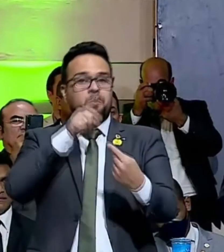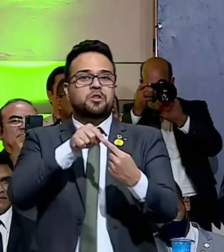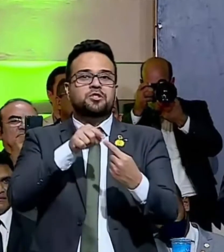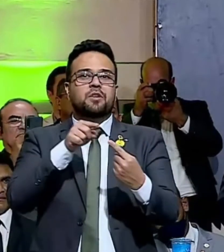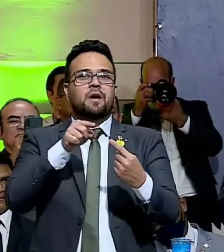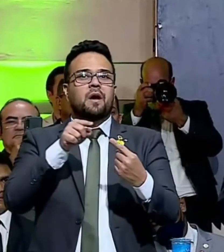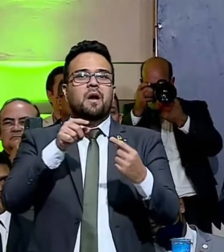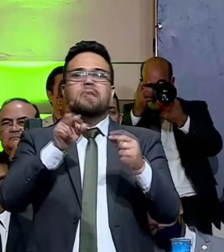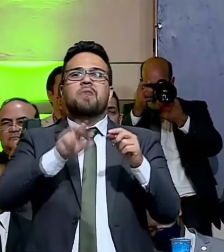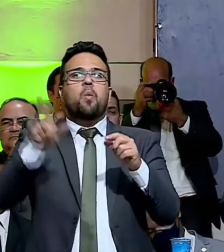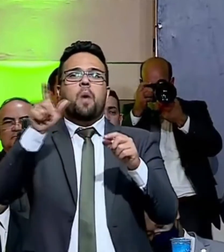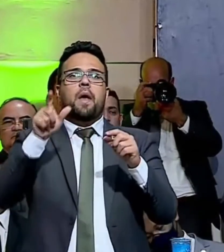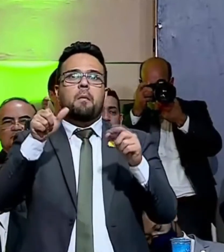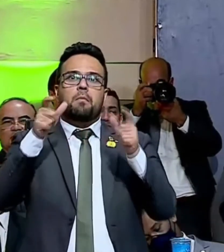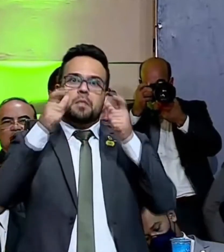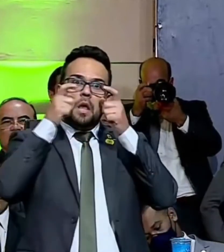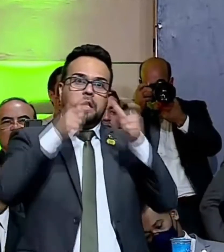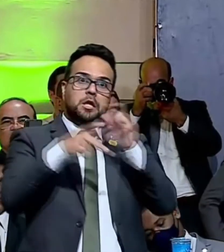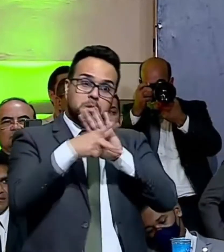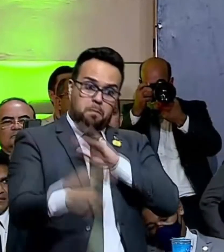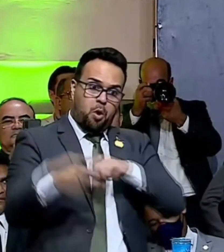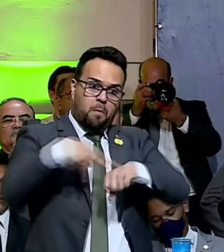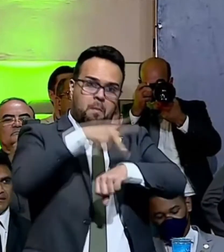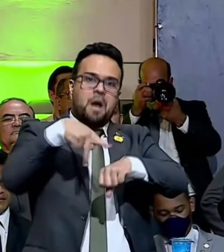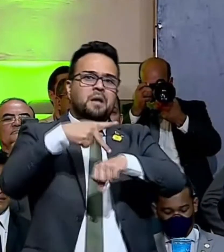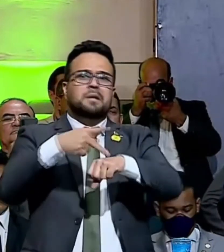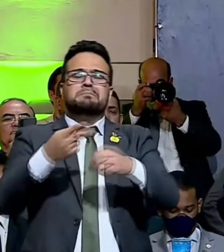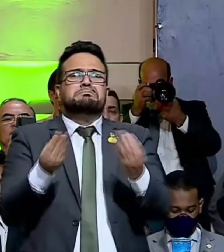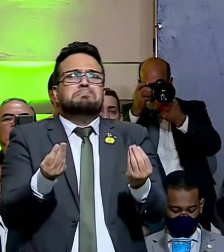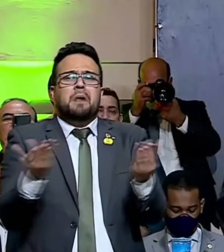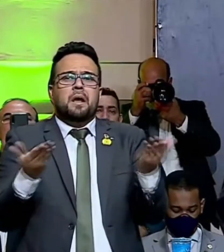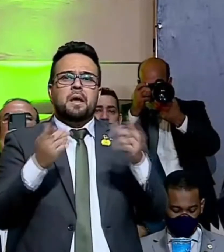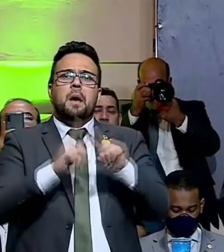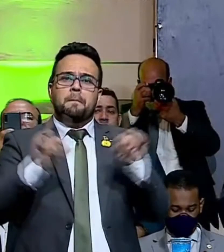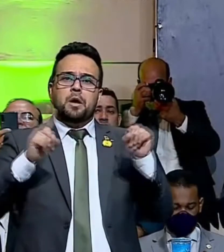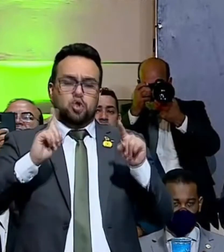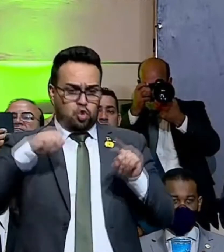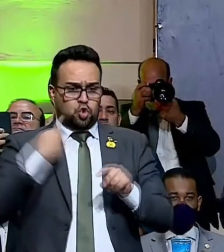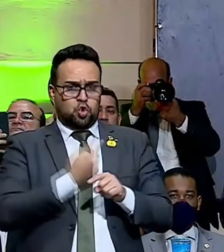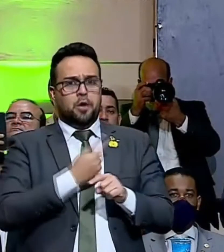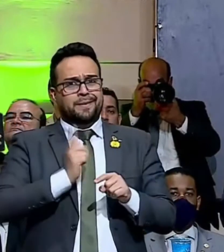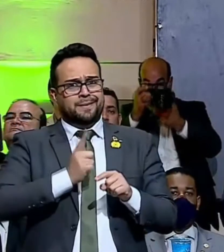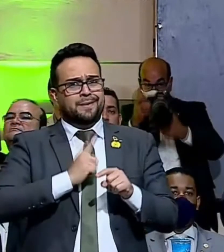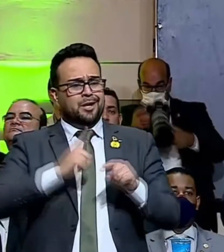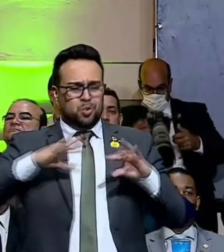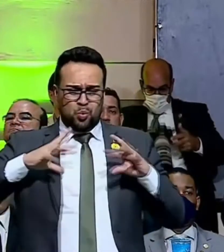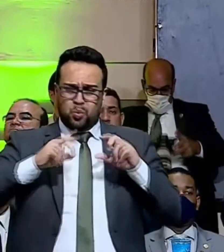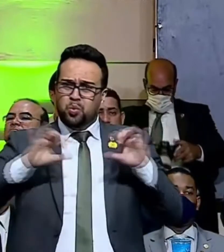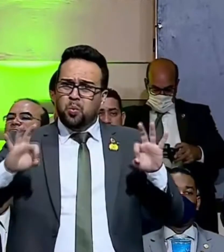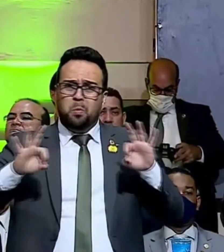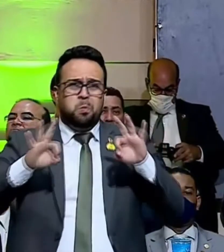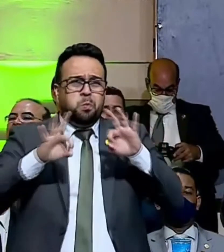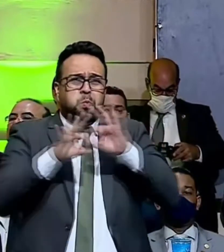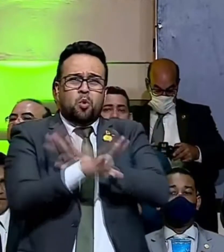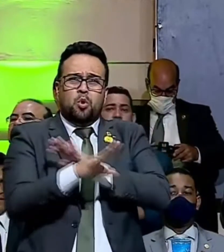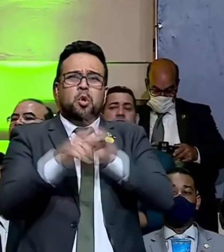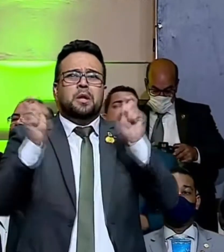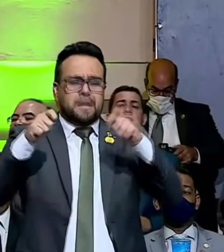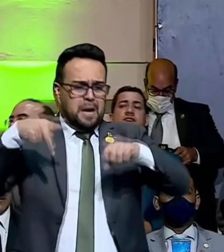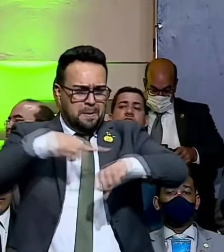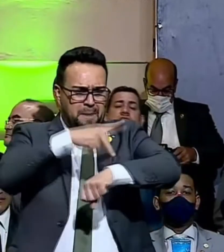que não interessa à sua nação. Temos tudo para sermos uma pátria